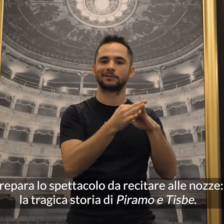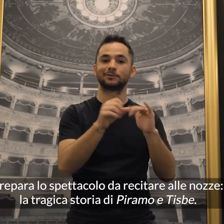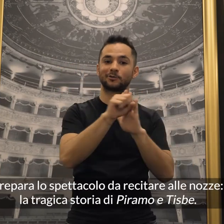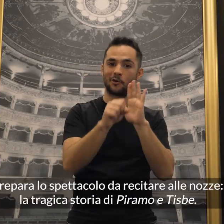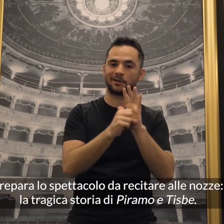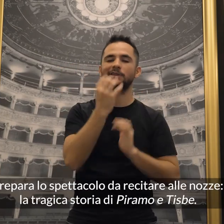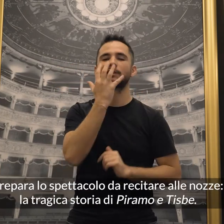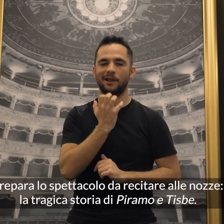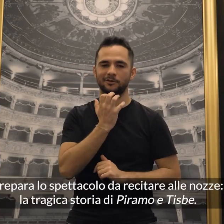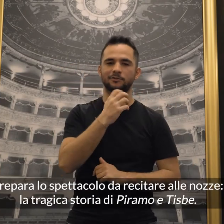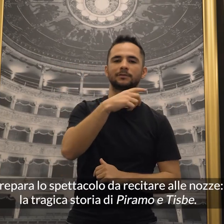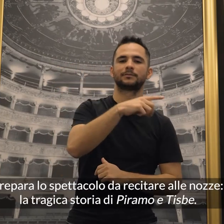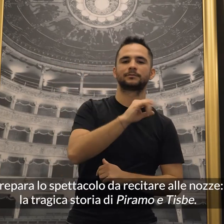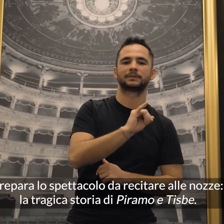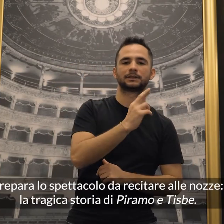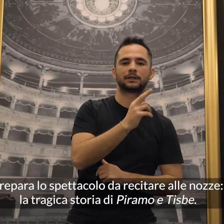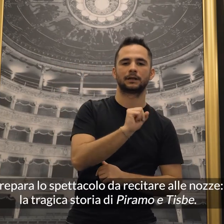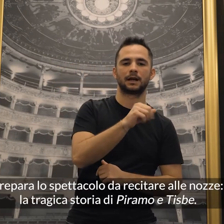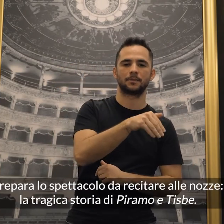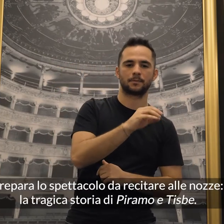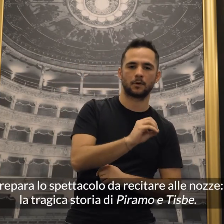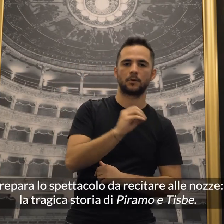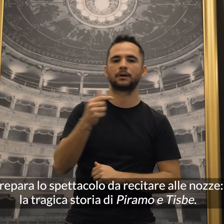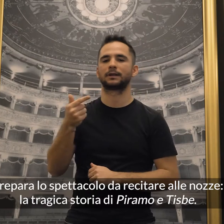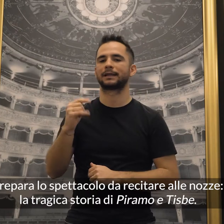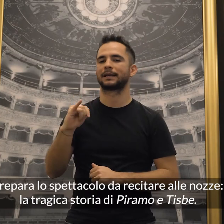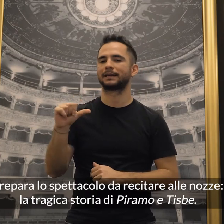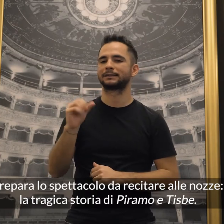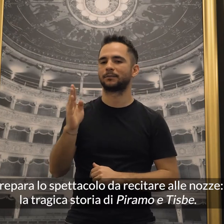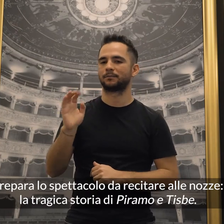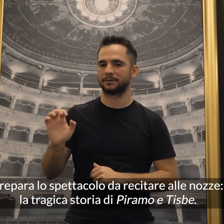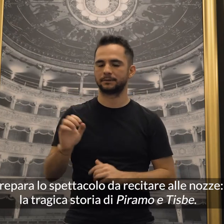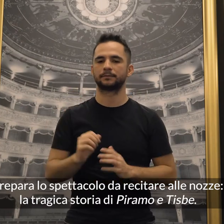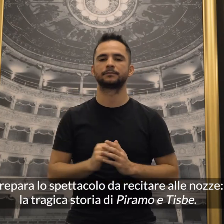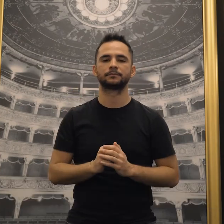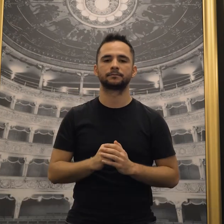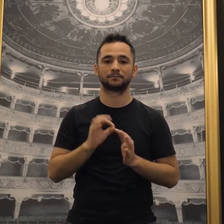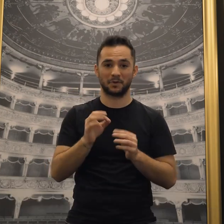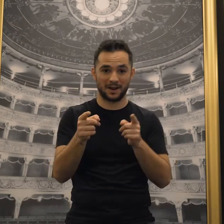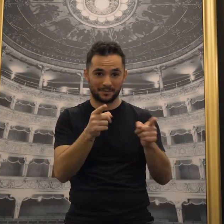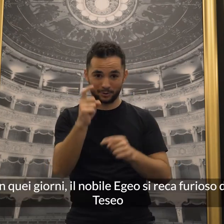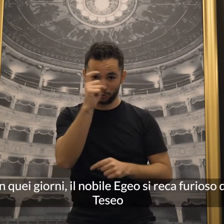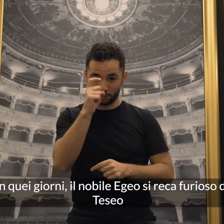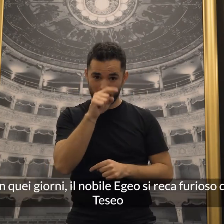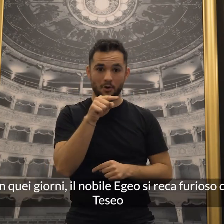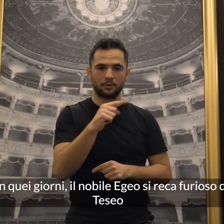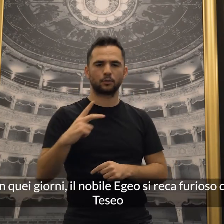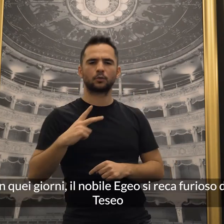spettacolo da recitare alle nozze, la tragica storia di Piramo e Tisbe. Proprio in quei giorni